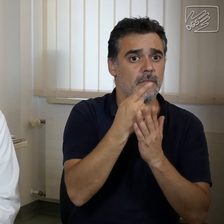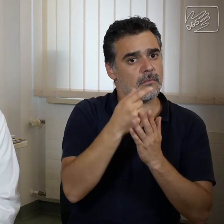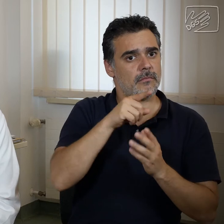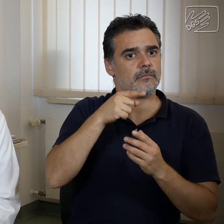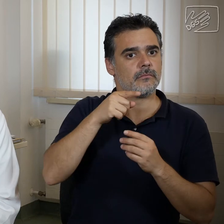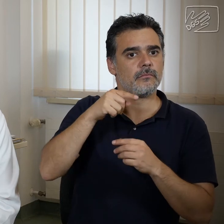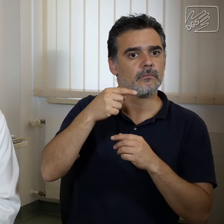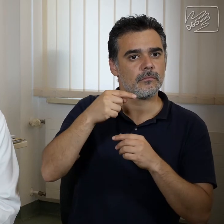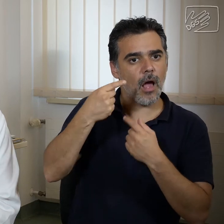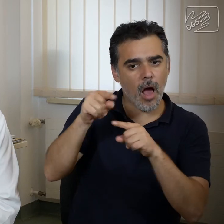Video im späteren Verlauf gemacht.